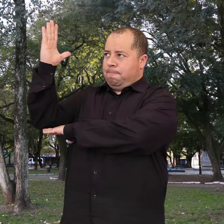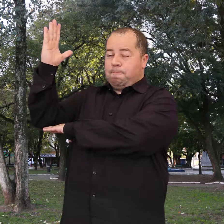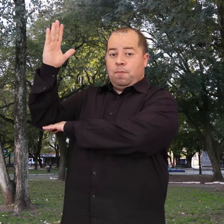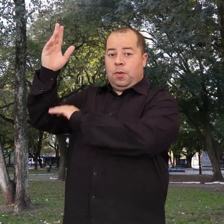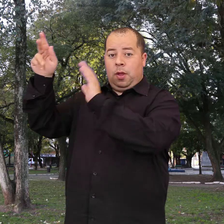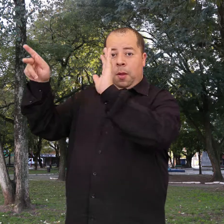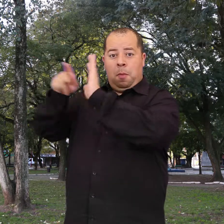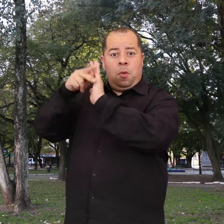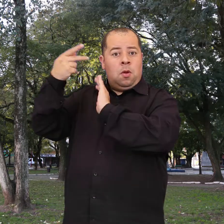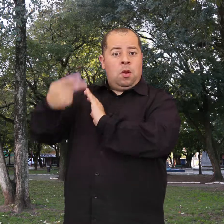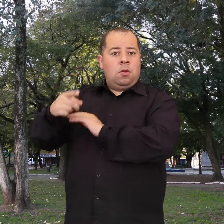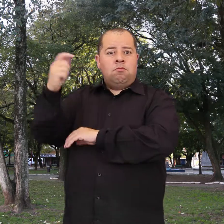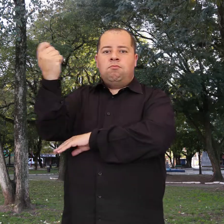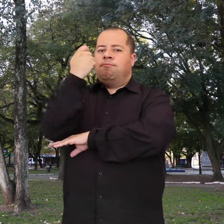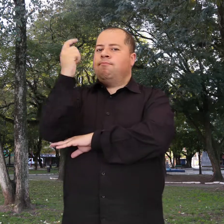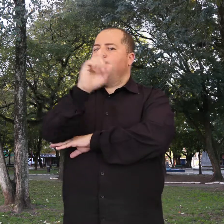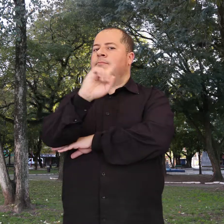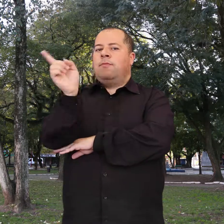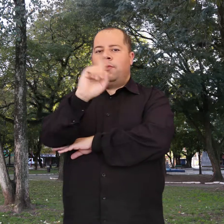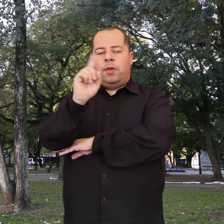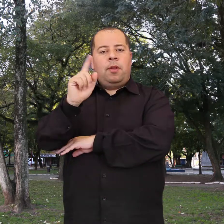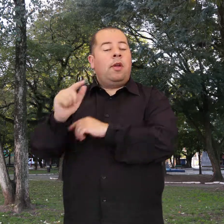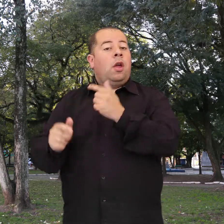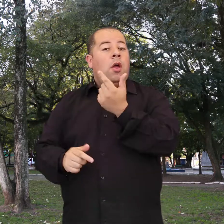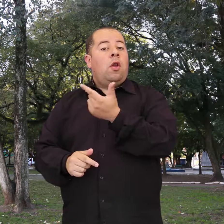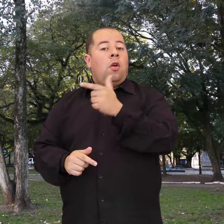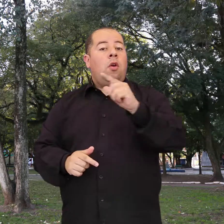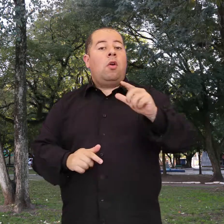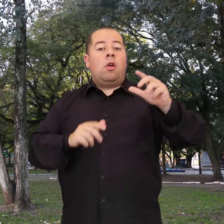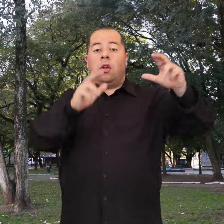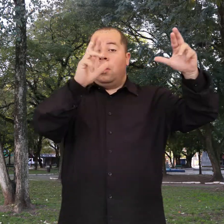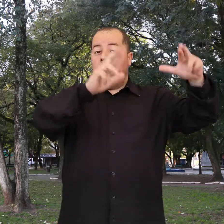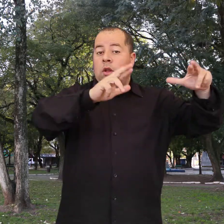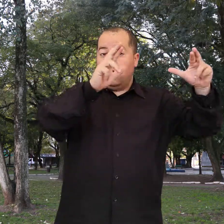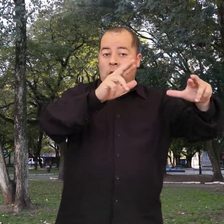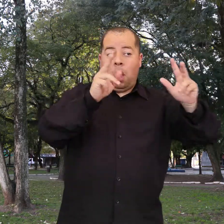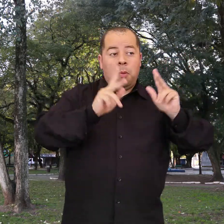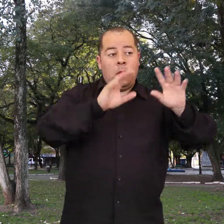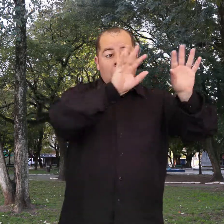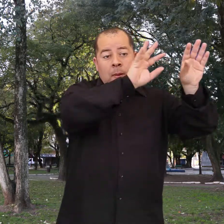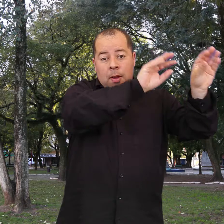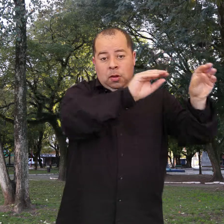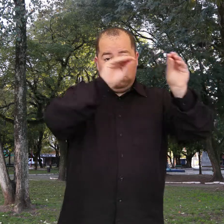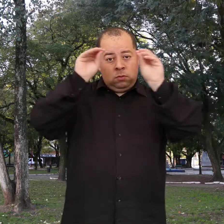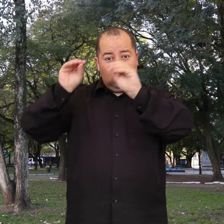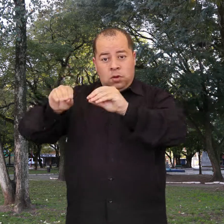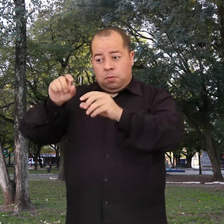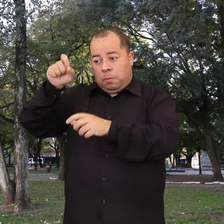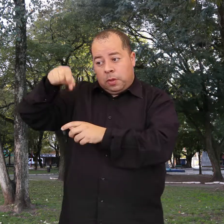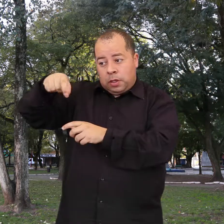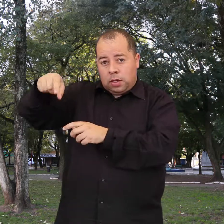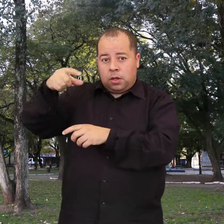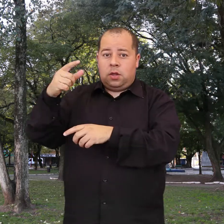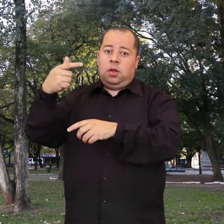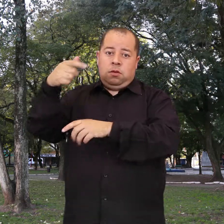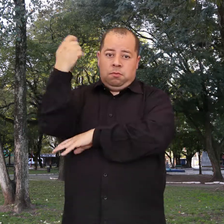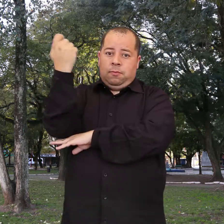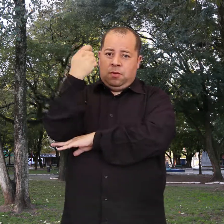O pinheiro australiano é uma árvore exótica, isto é, que foi introduzida pelo homem nesta